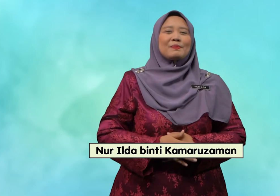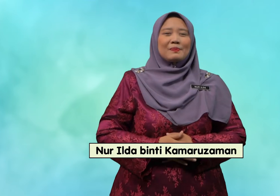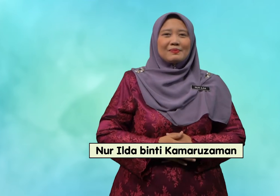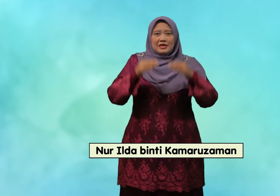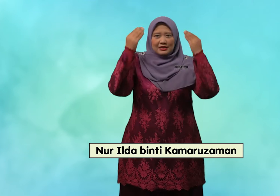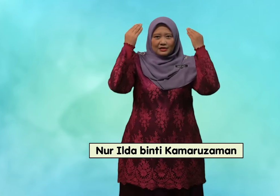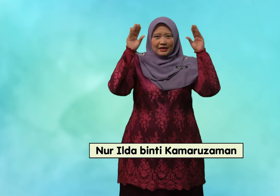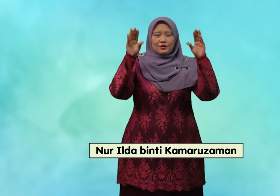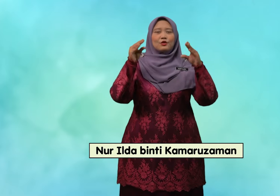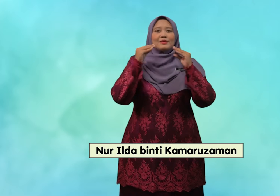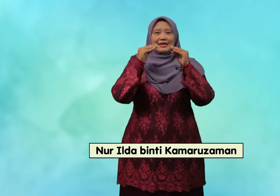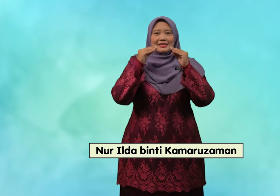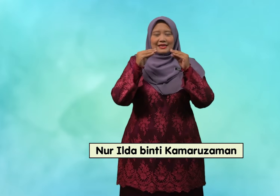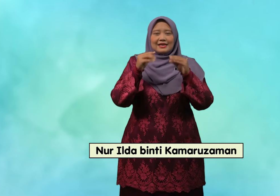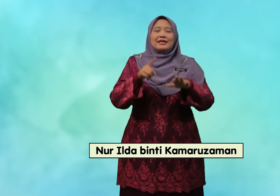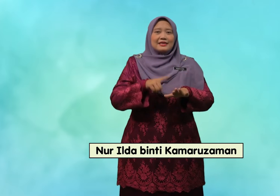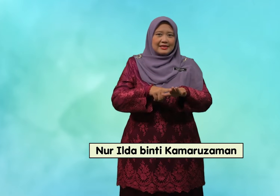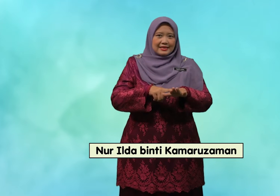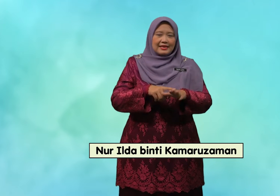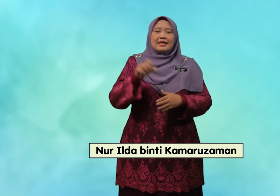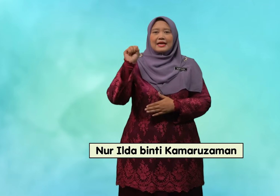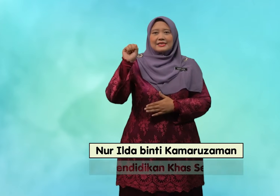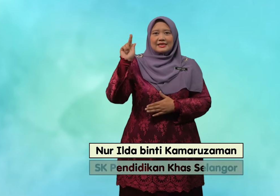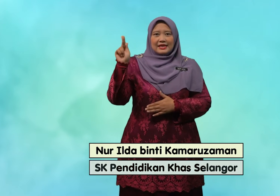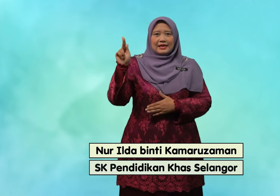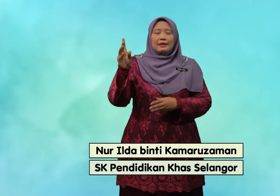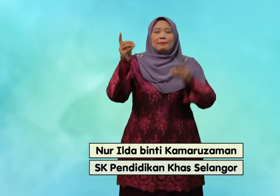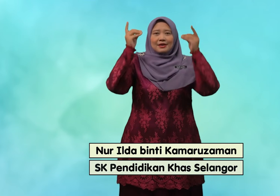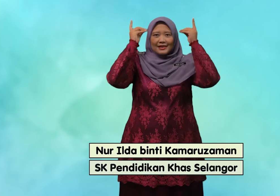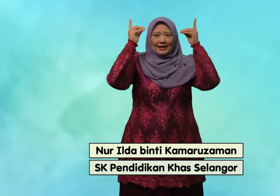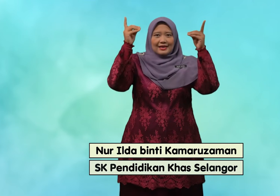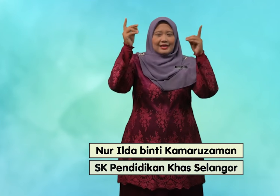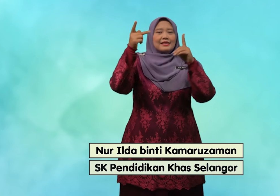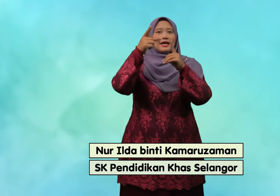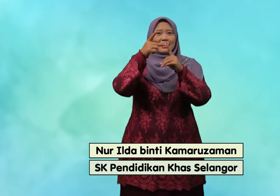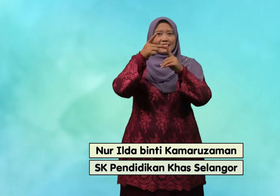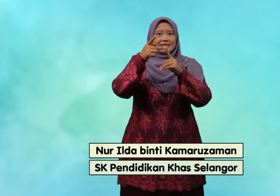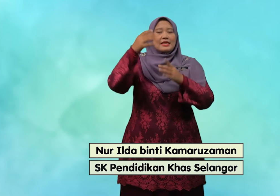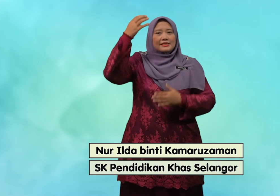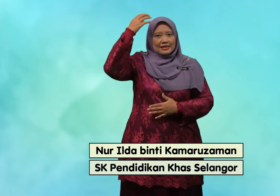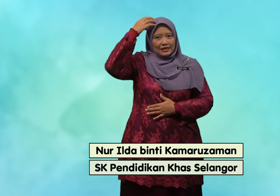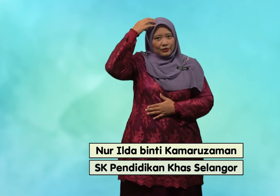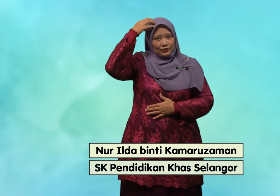Cikgu mengajar di SK Pendidikan Khas Selangor.